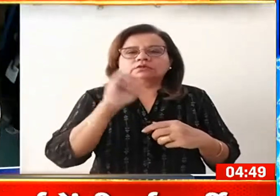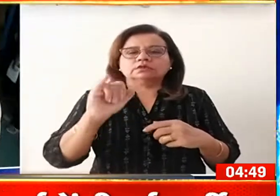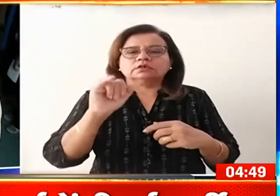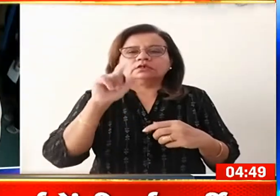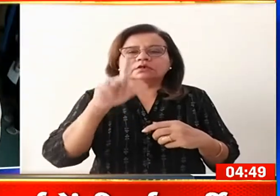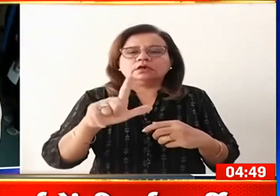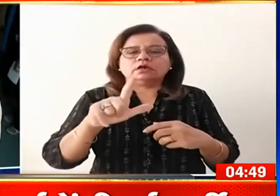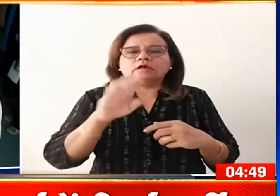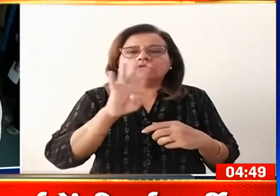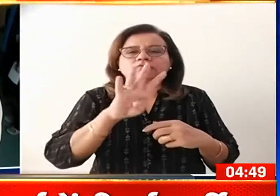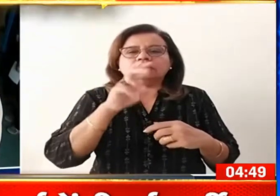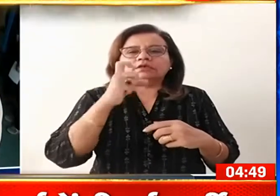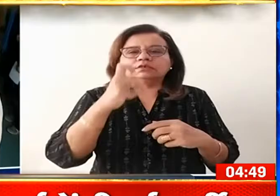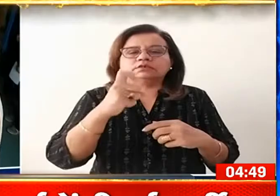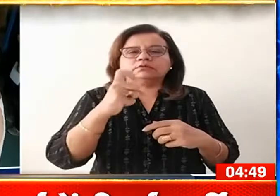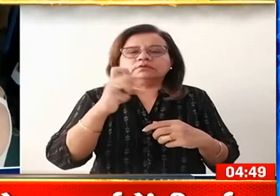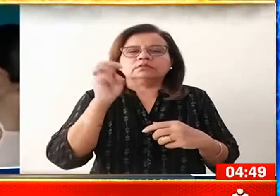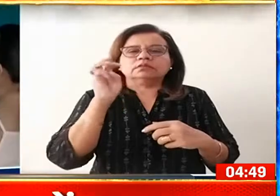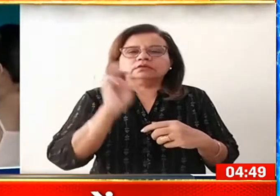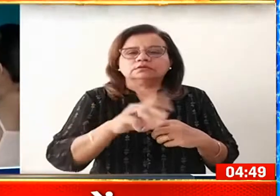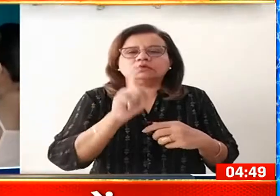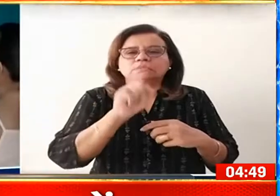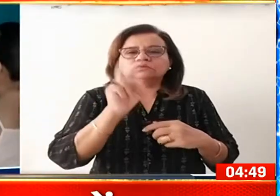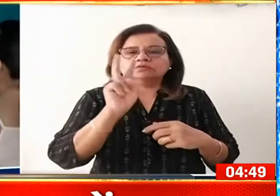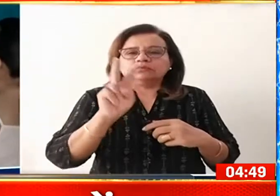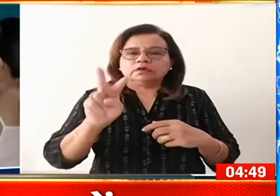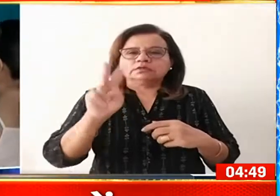,122 लोगों का ठीका करण हुआ है